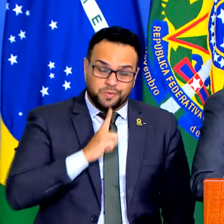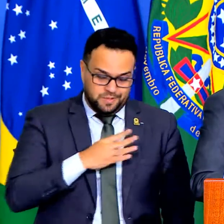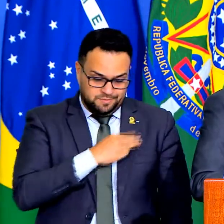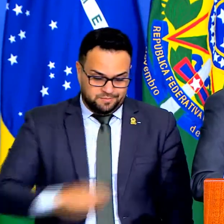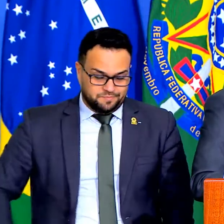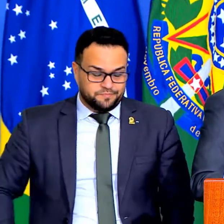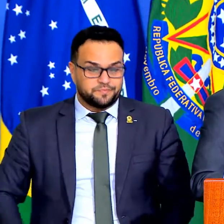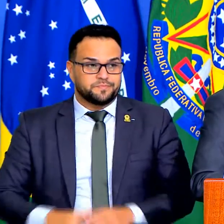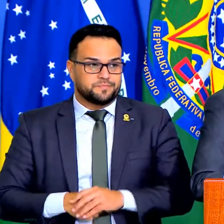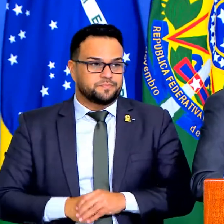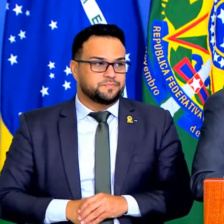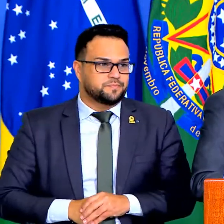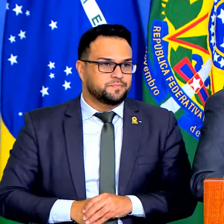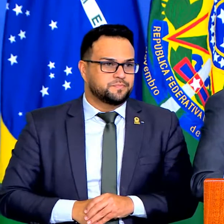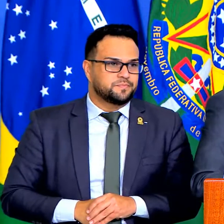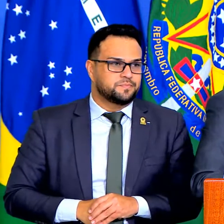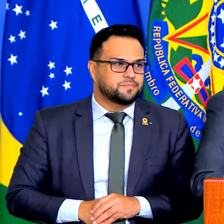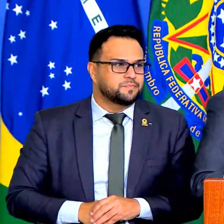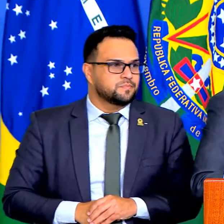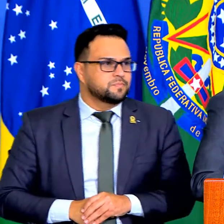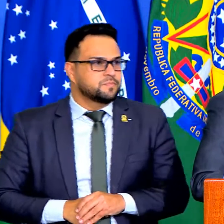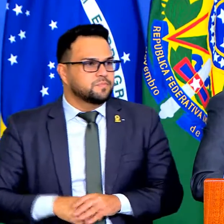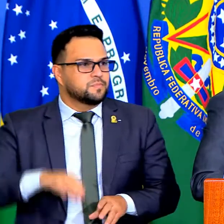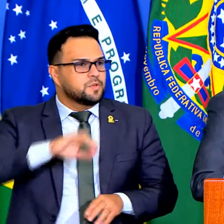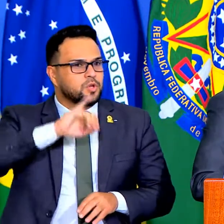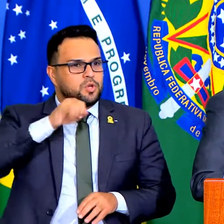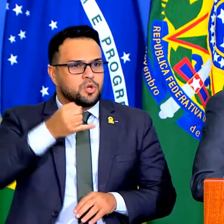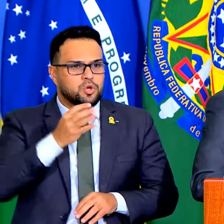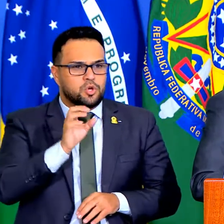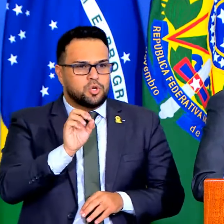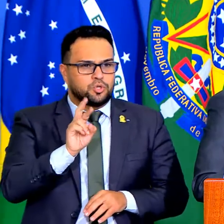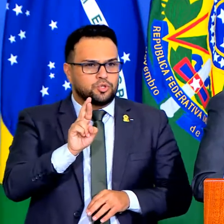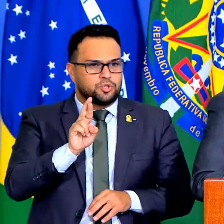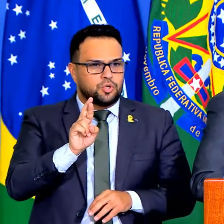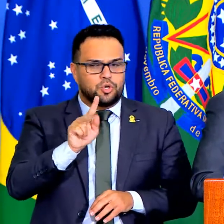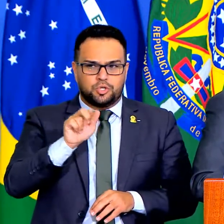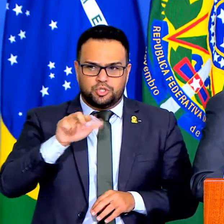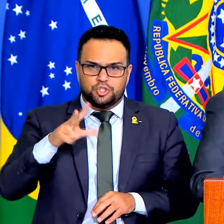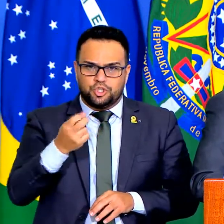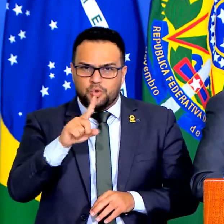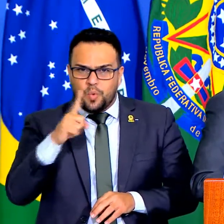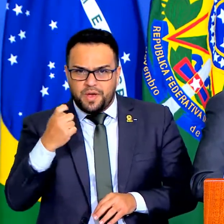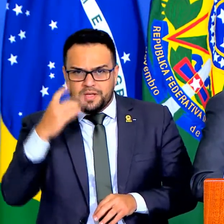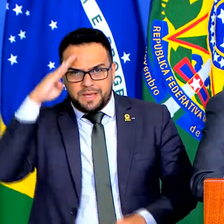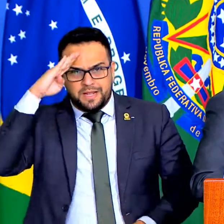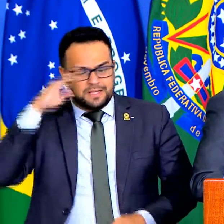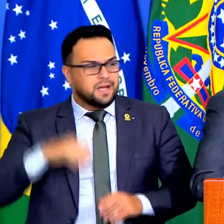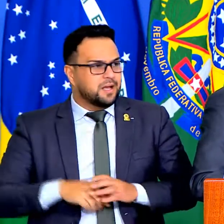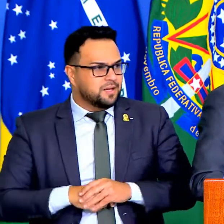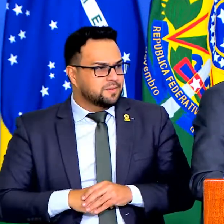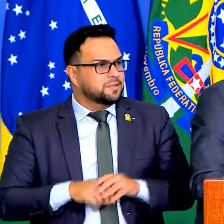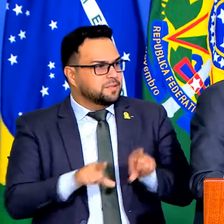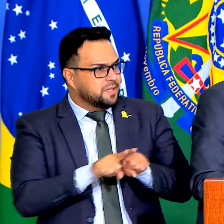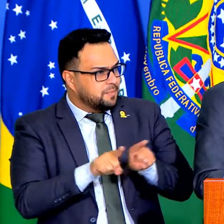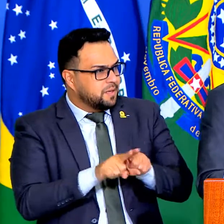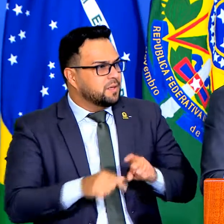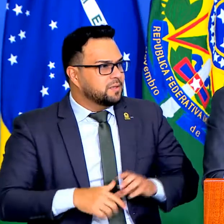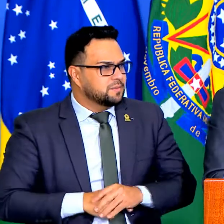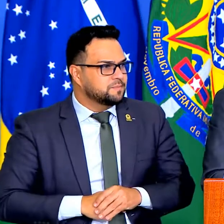não se teve mais algum militar, Jorginho foi militar, Jorginho? Foi soldado? Soldado Jorginho,